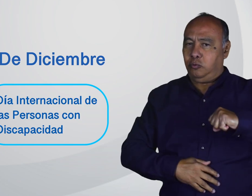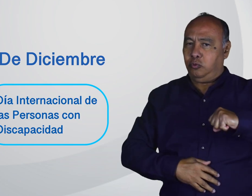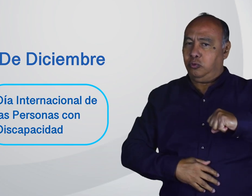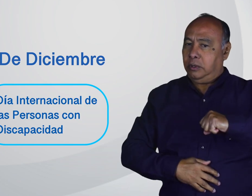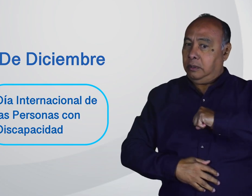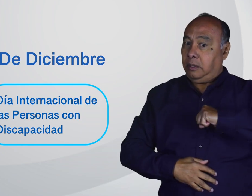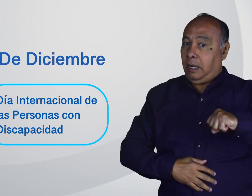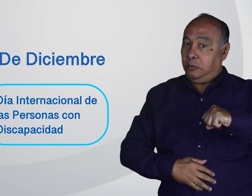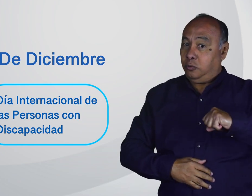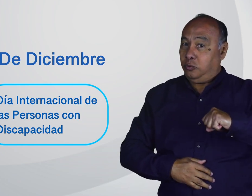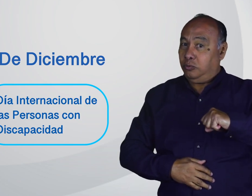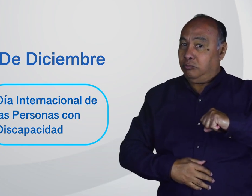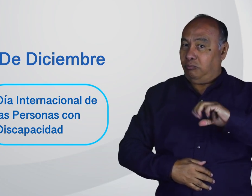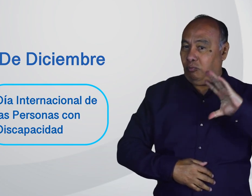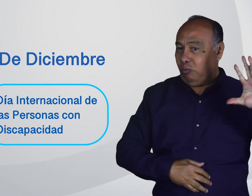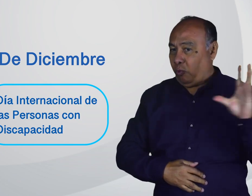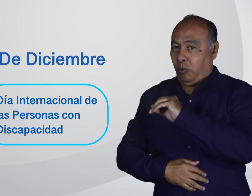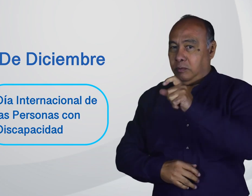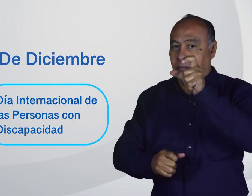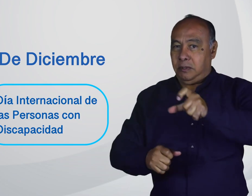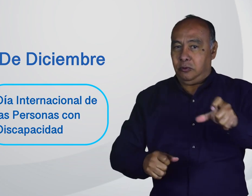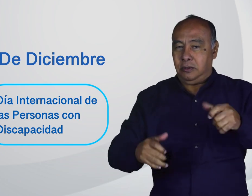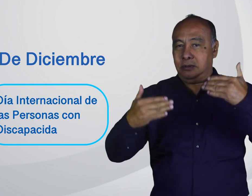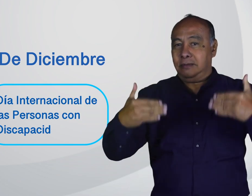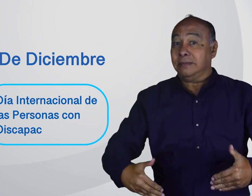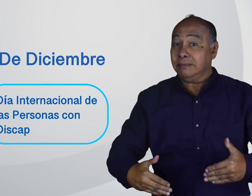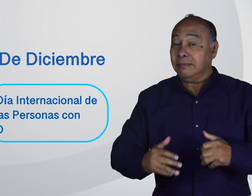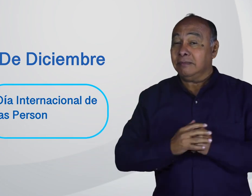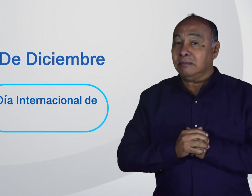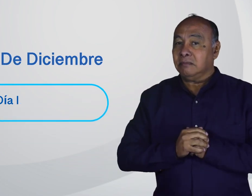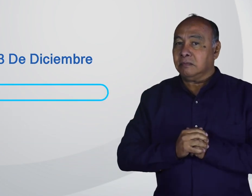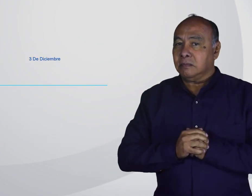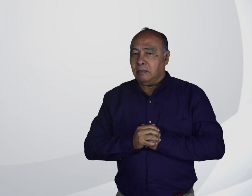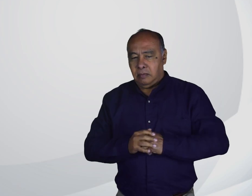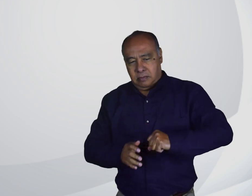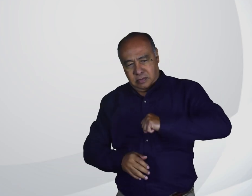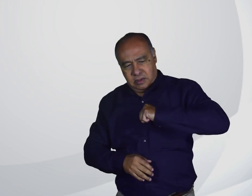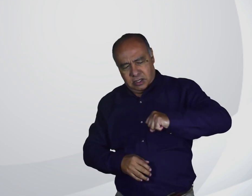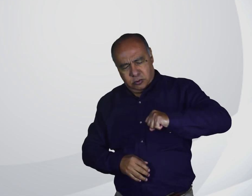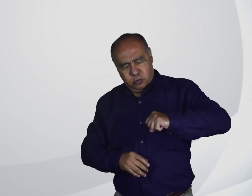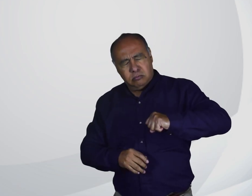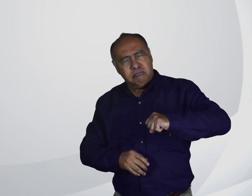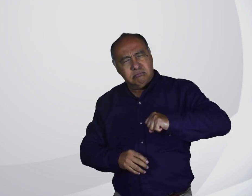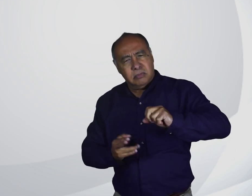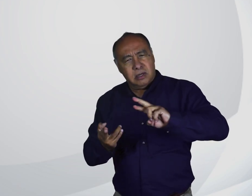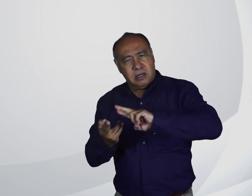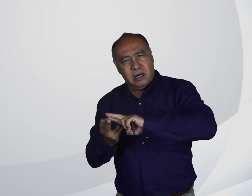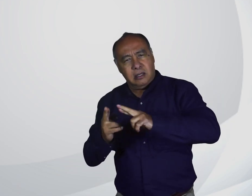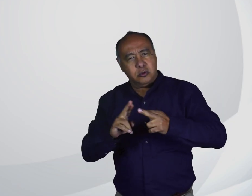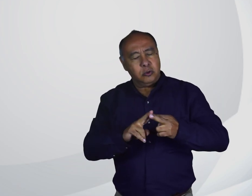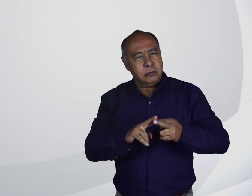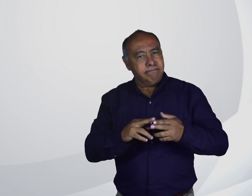los derechos de las personas con discapacidad. ¿Derechos como cuáles?